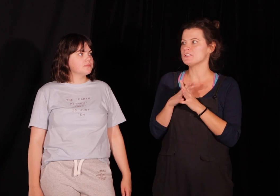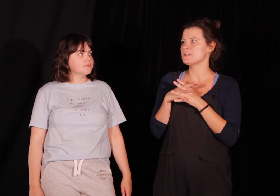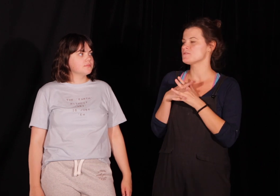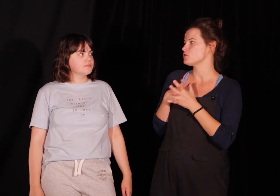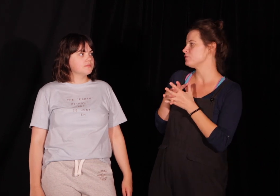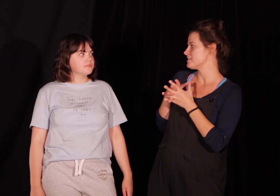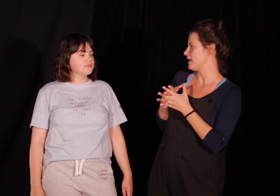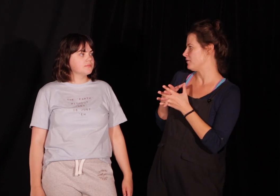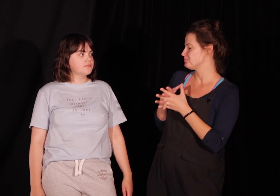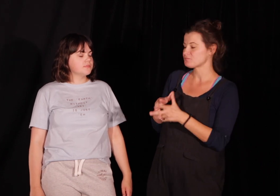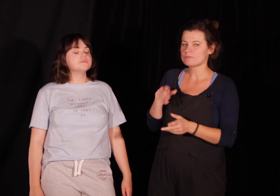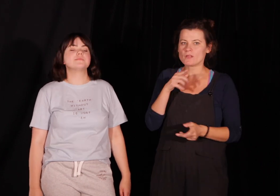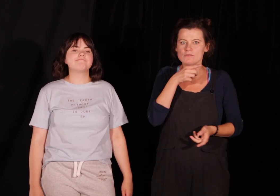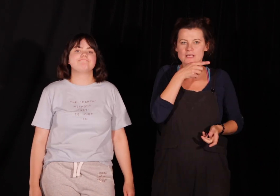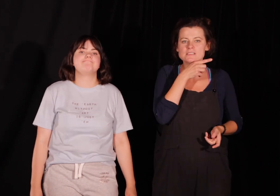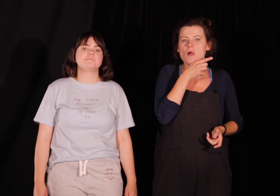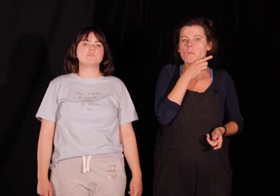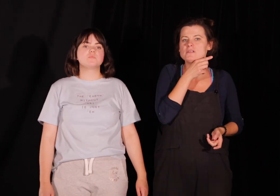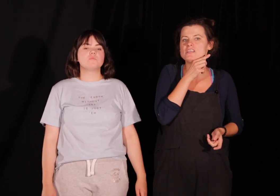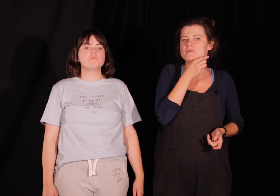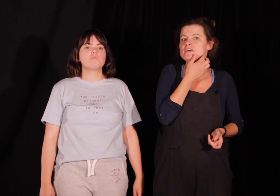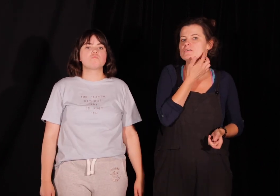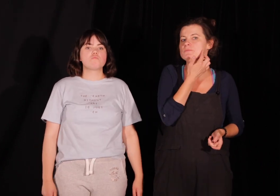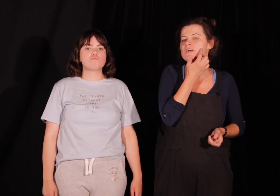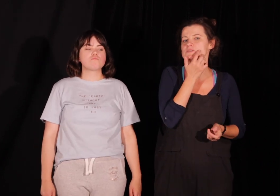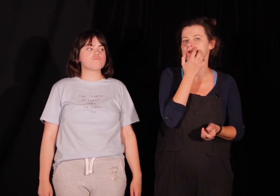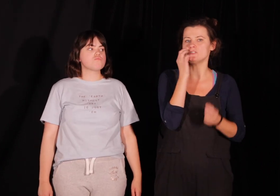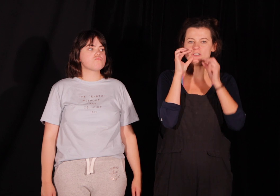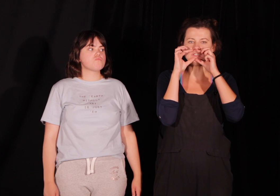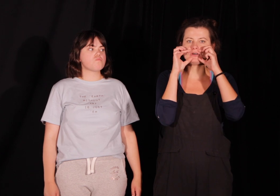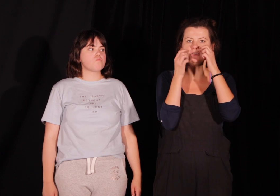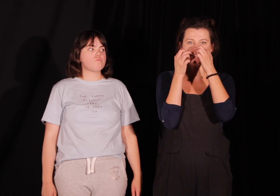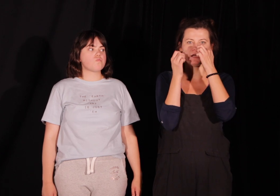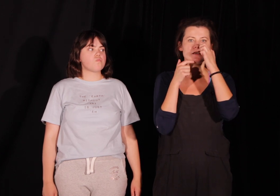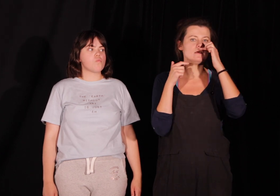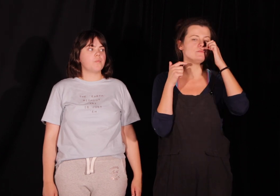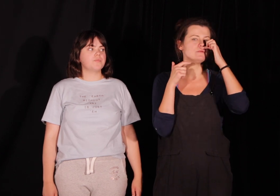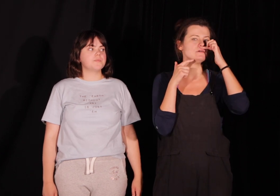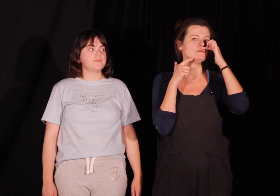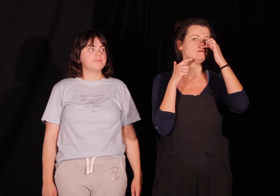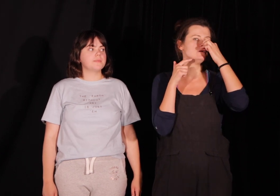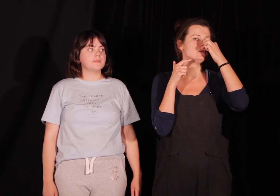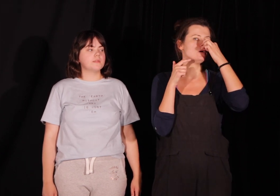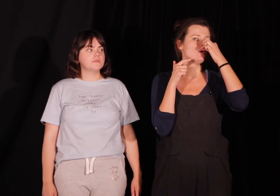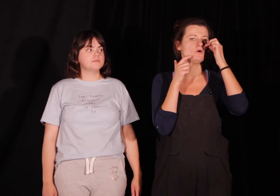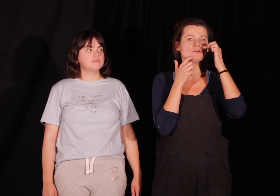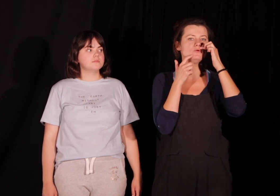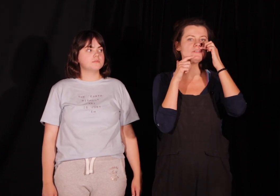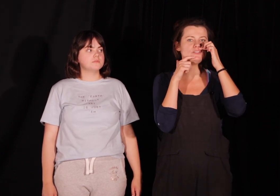teraz w wskazówkę zegara. Więc będziemy wypychać policzki i te okolice obok górnej i